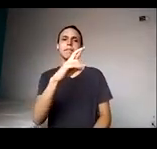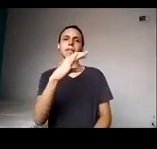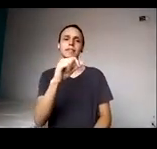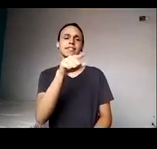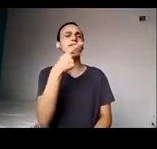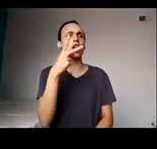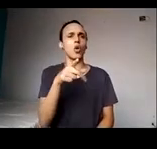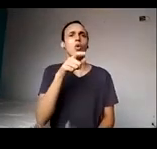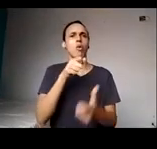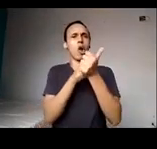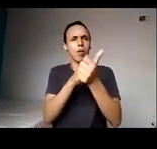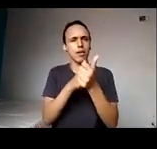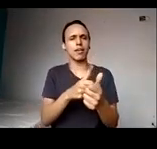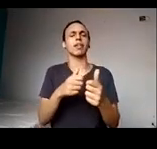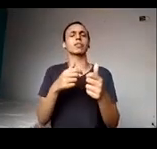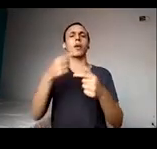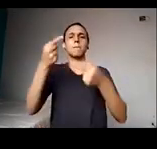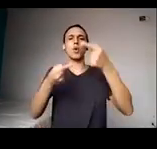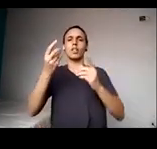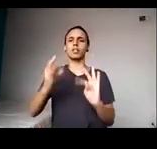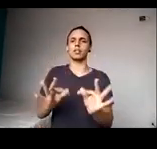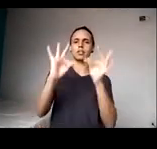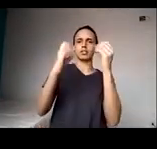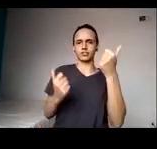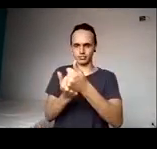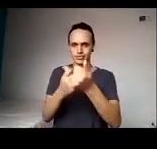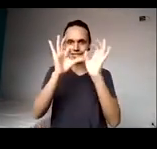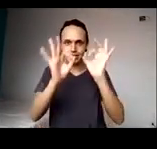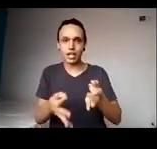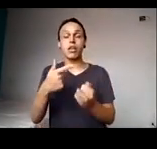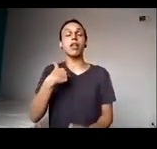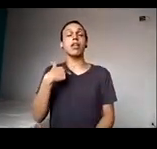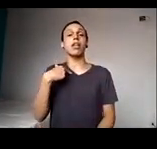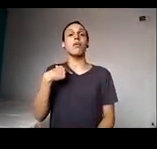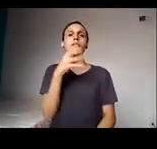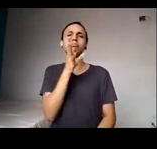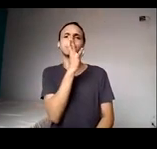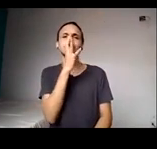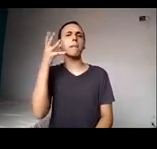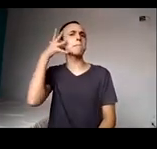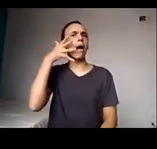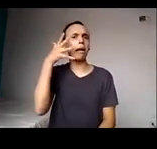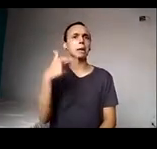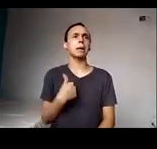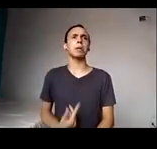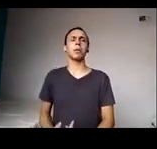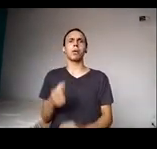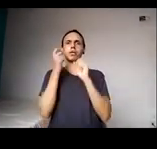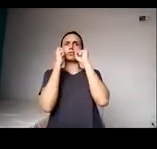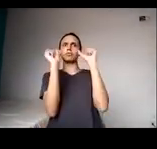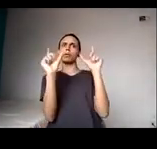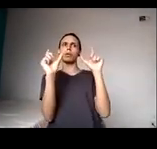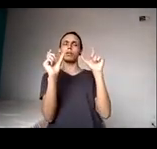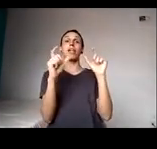política de tecnologias assistivas, e assim, eu assisti uma palestra uma vez que me chamou muita atenção de um pai falando